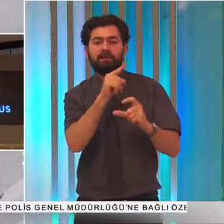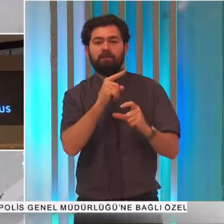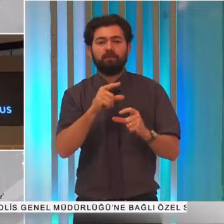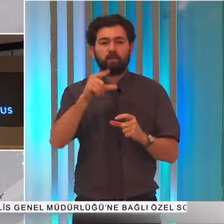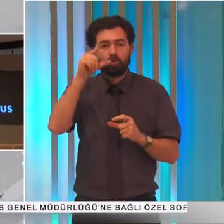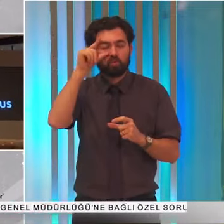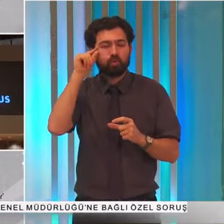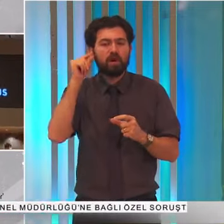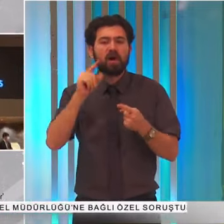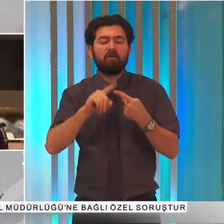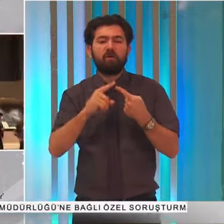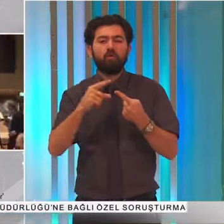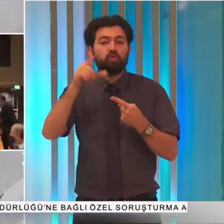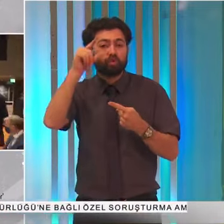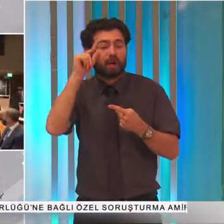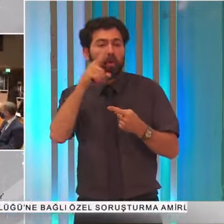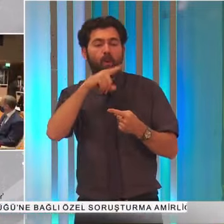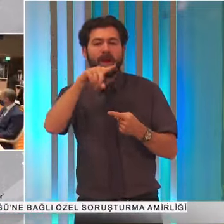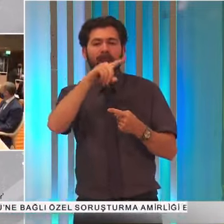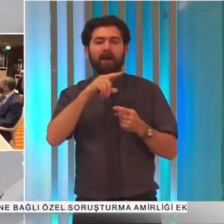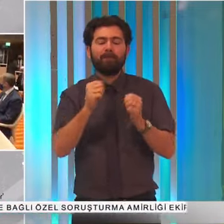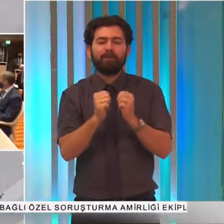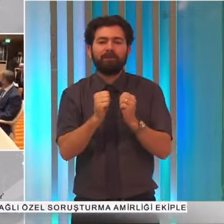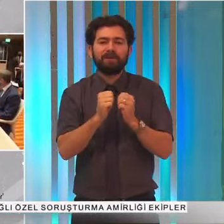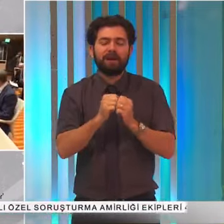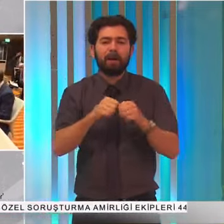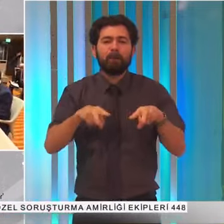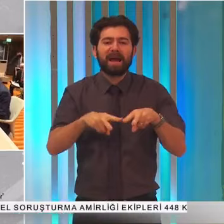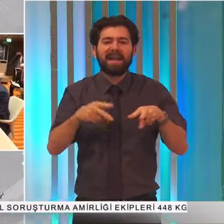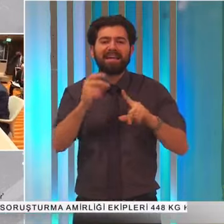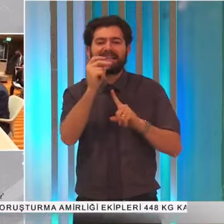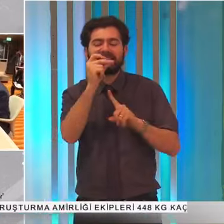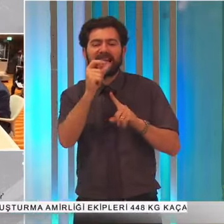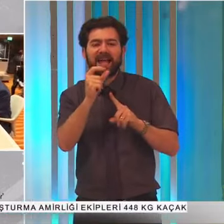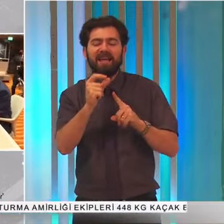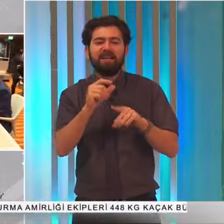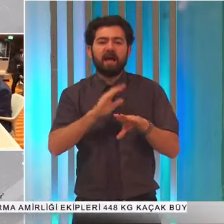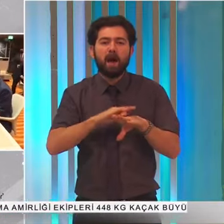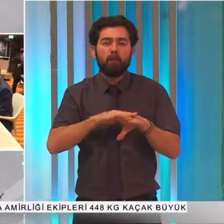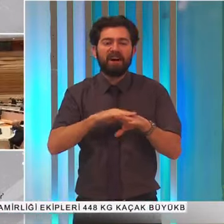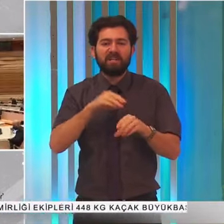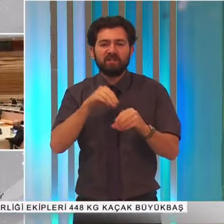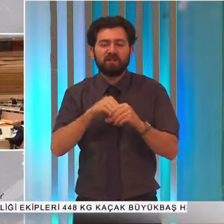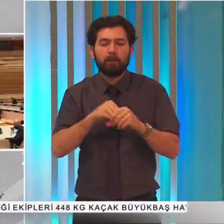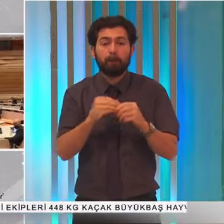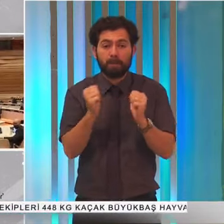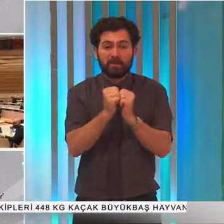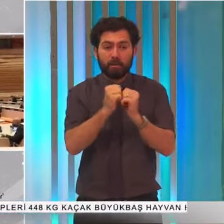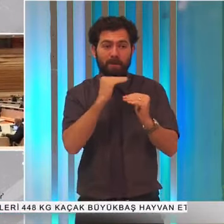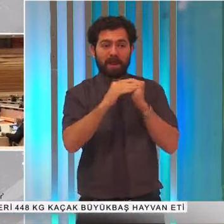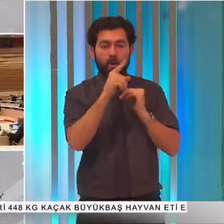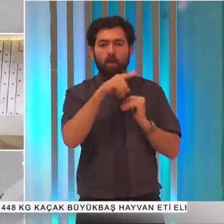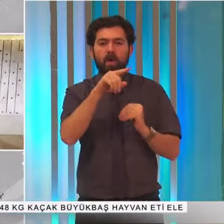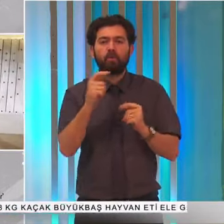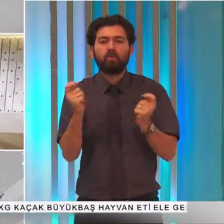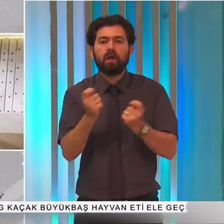Megali İdea'yı gerçekleştirmek adına Birleşmiş Milletleri kullanarak mevcut statükoyu